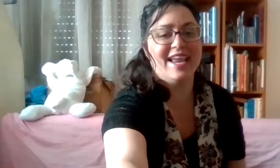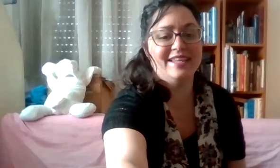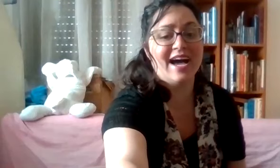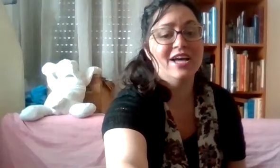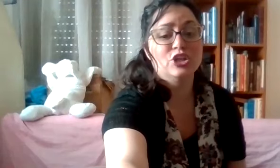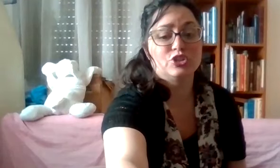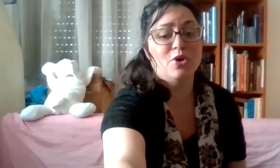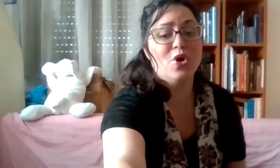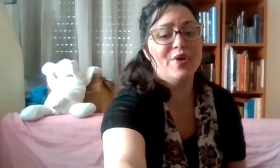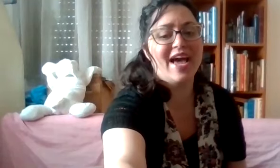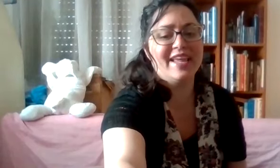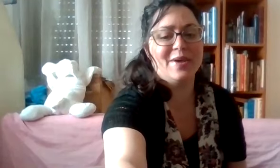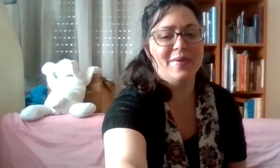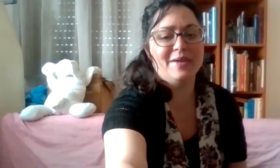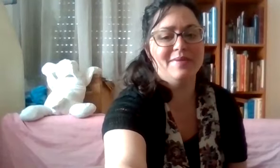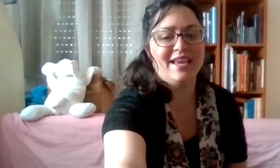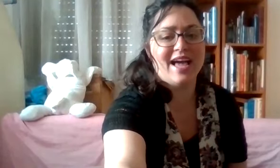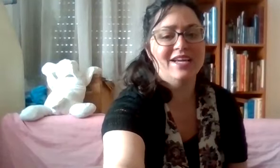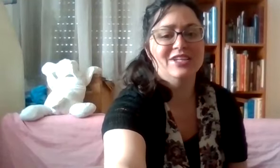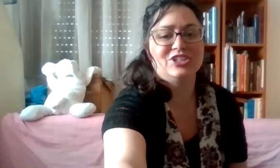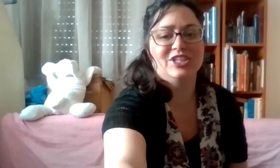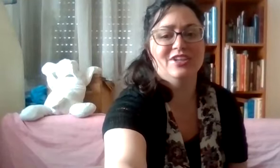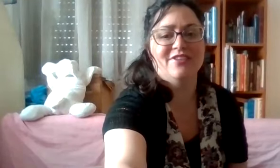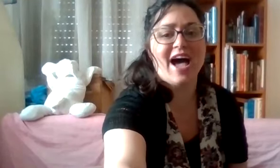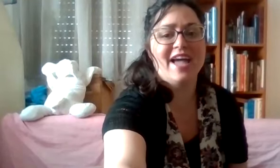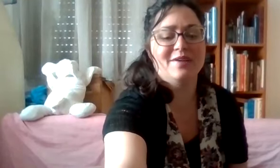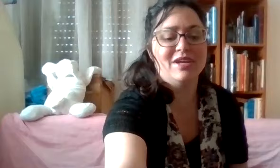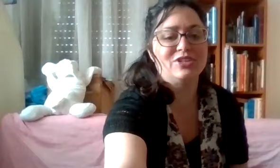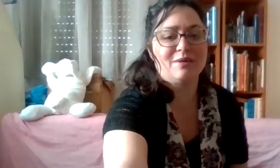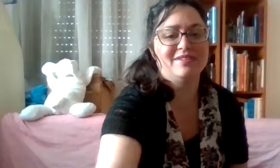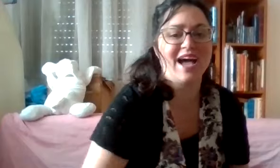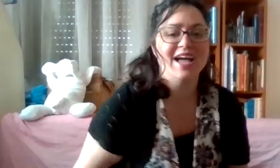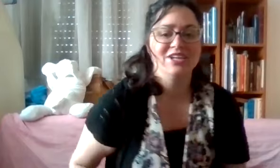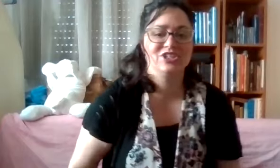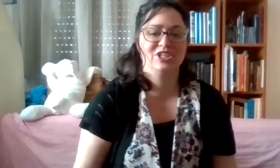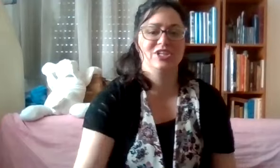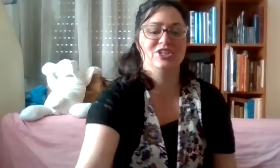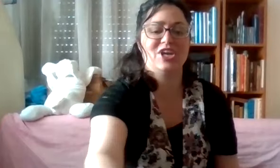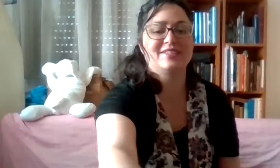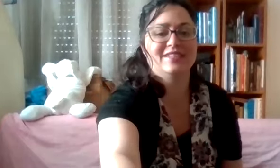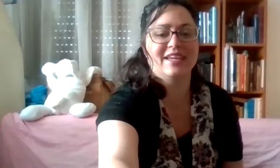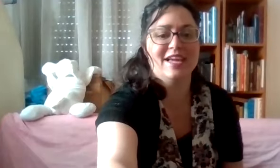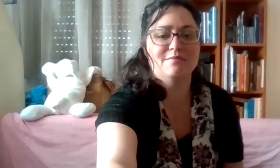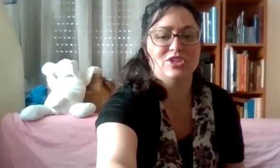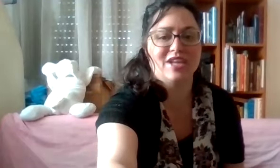לידה. שמונה ימי מילה. שבעה ימי שבתא. שישה סדרי משנה.